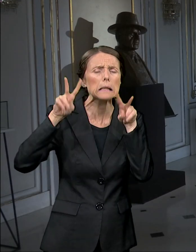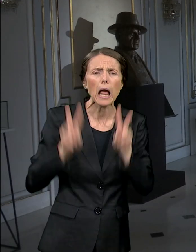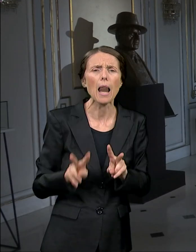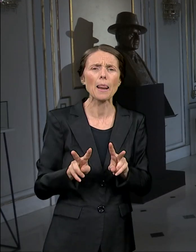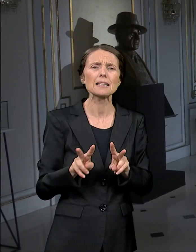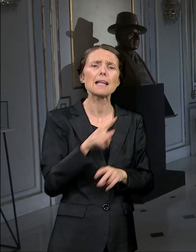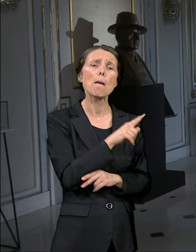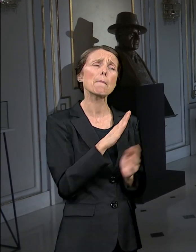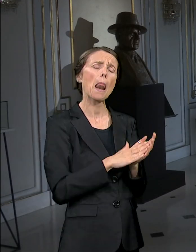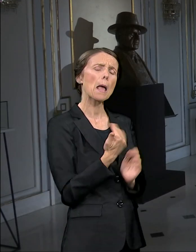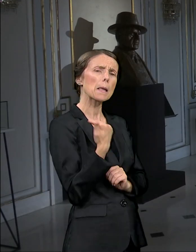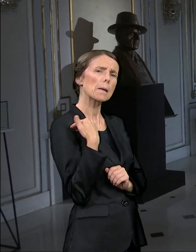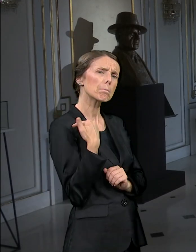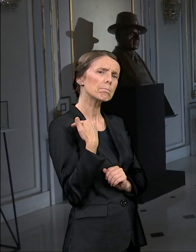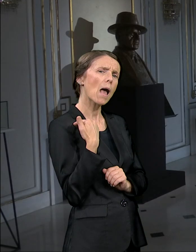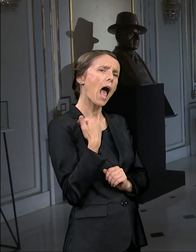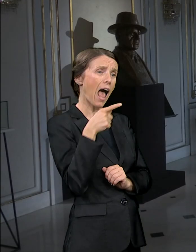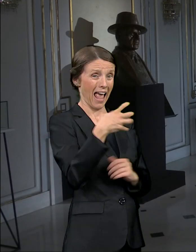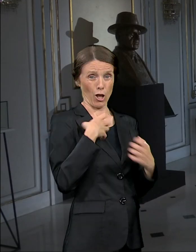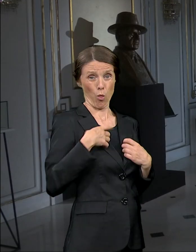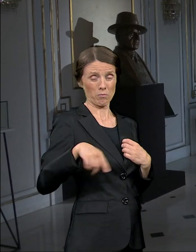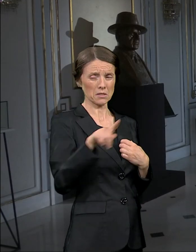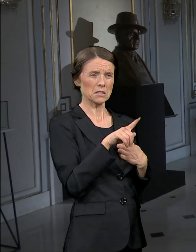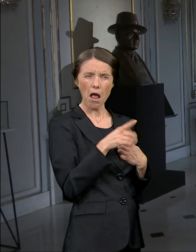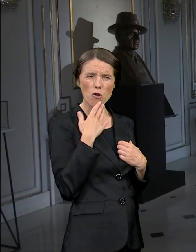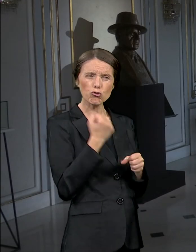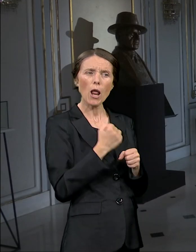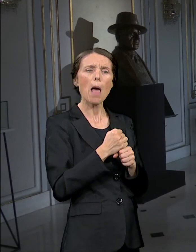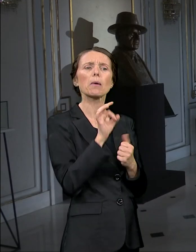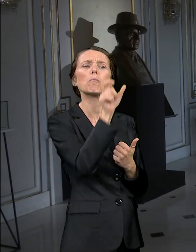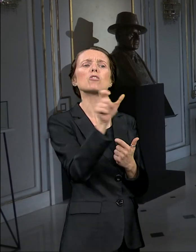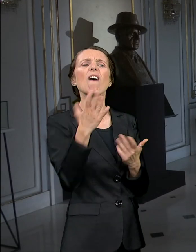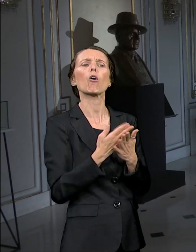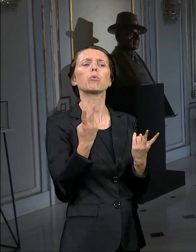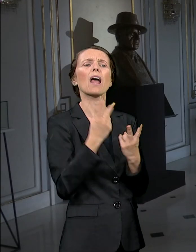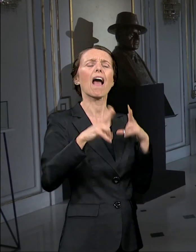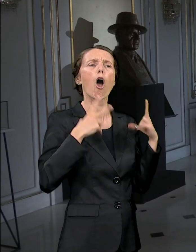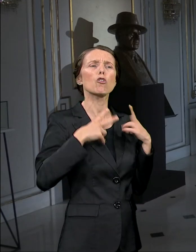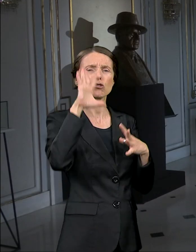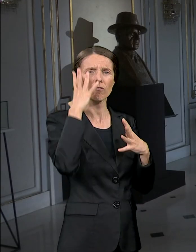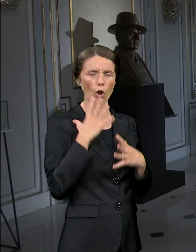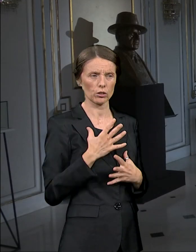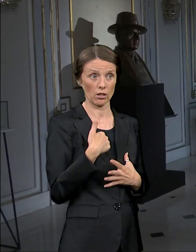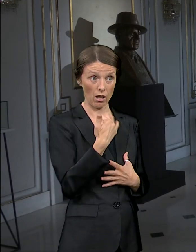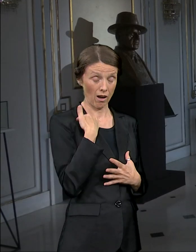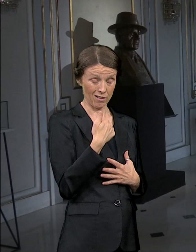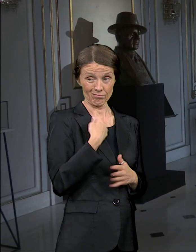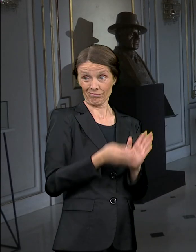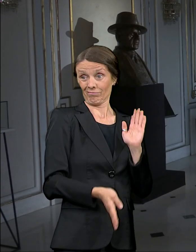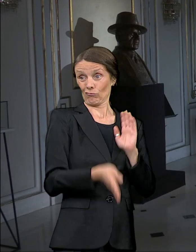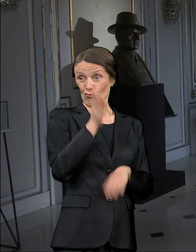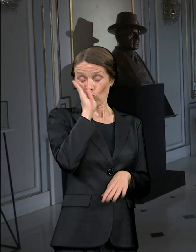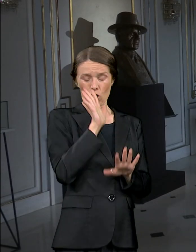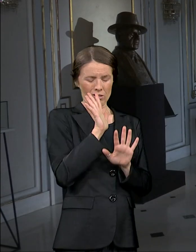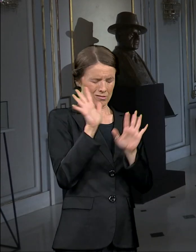životinje. Ja sam pao u nesvest, tri dana bio u nesvesti, onda kad sam polako počeo da dolazim u sebi, počeo sam čitam